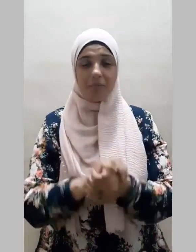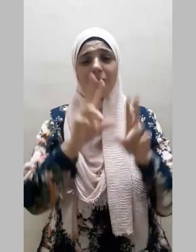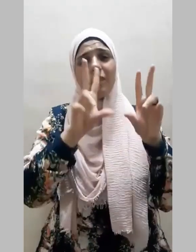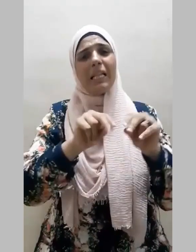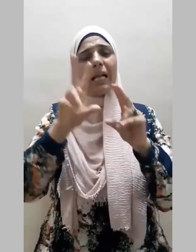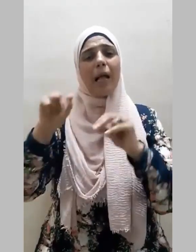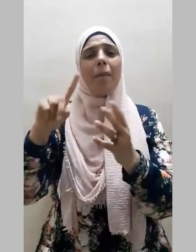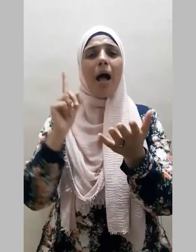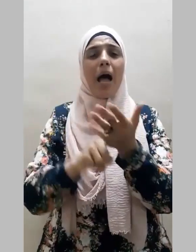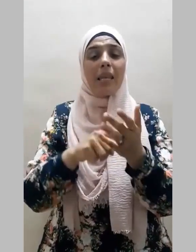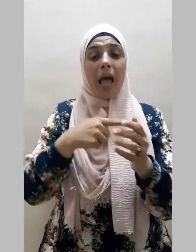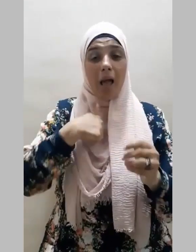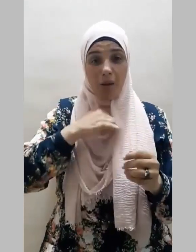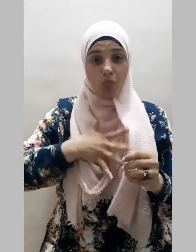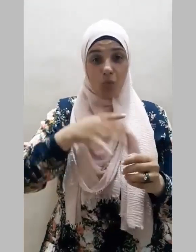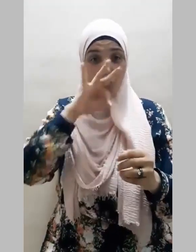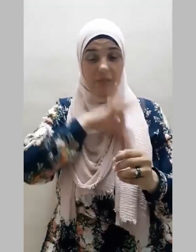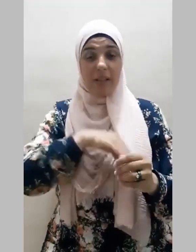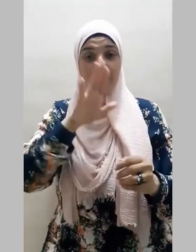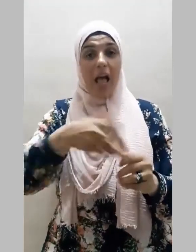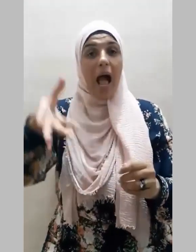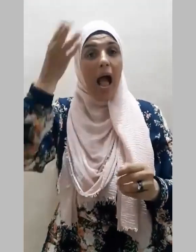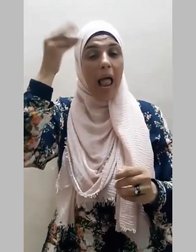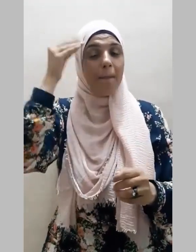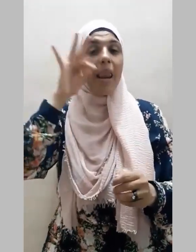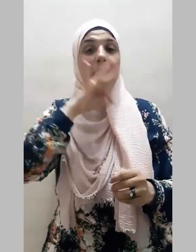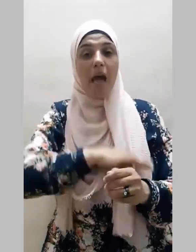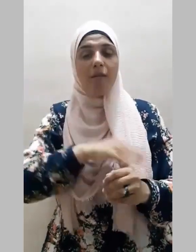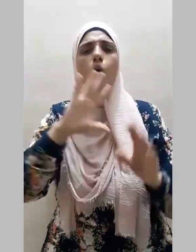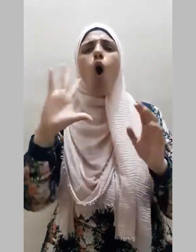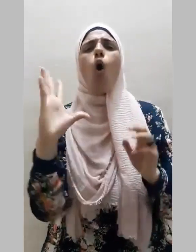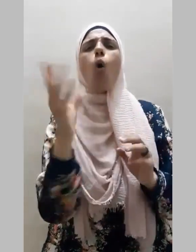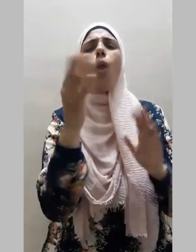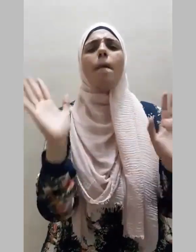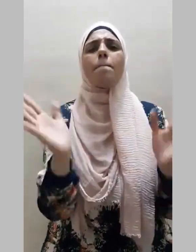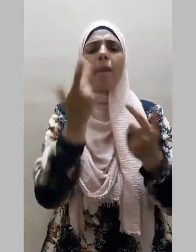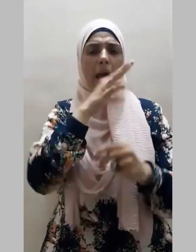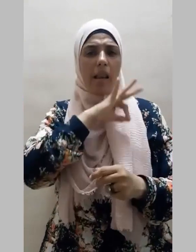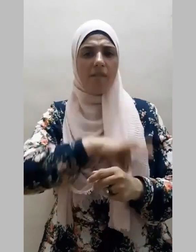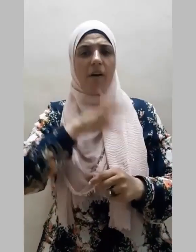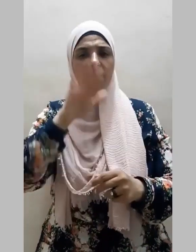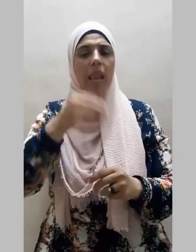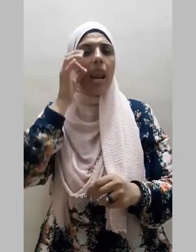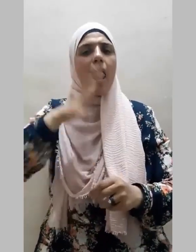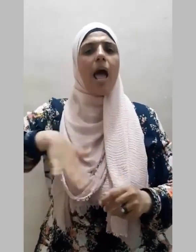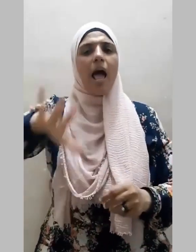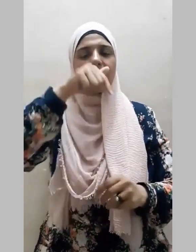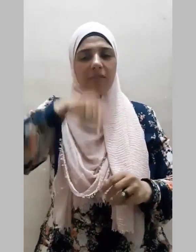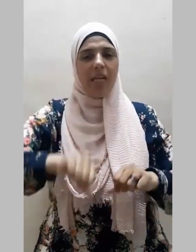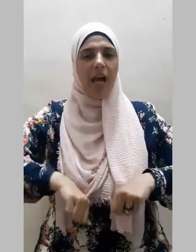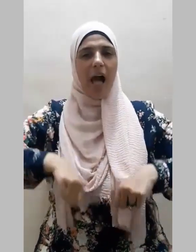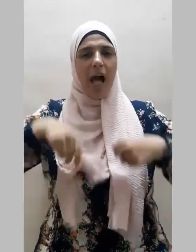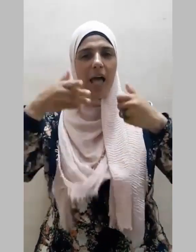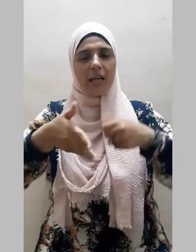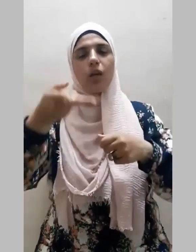المراد بالعلم النافع كل ما يحمل نفع للناس في حياتهم ومعادهم